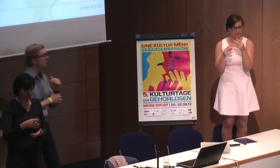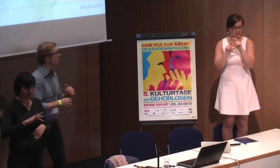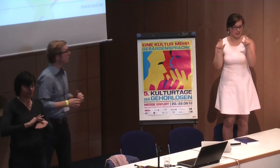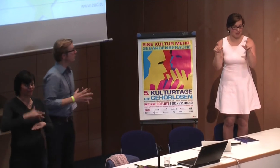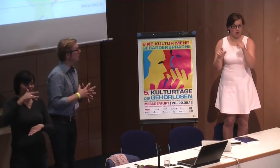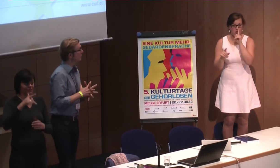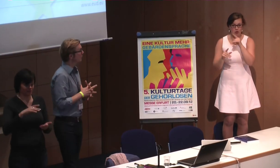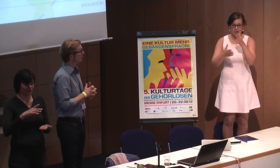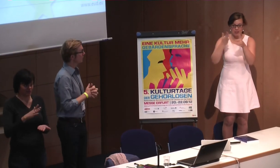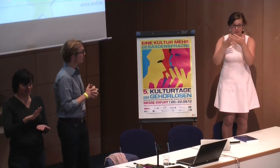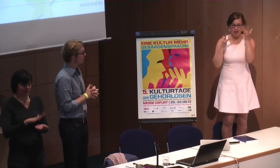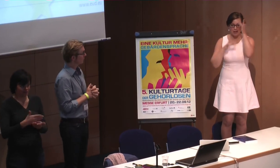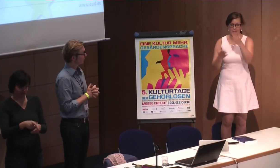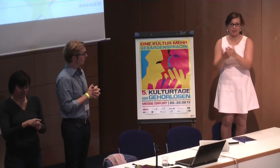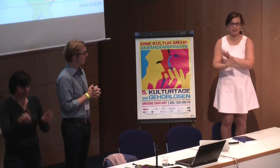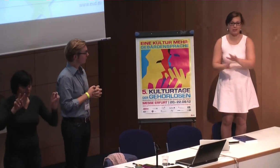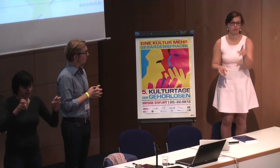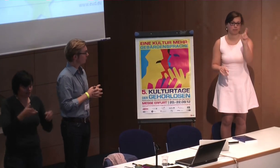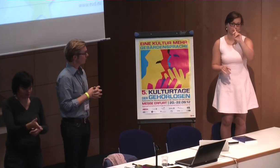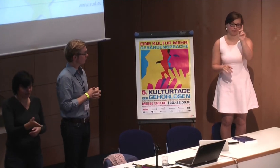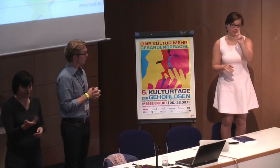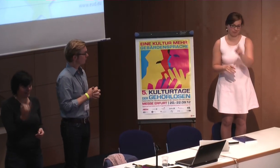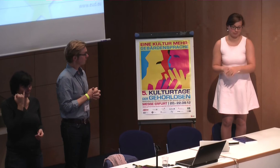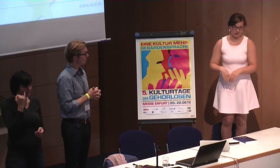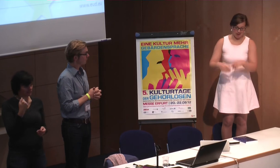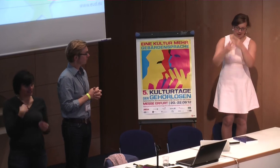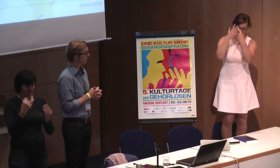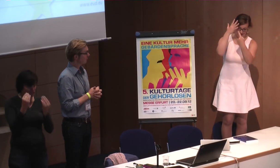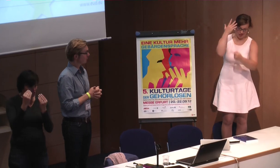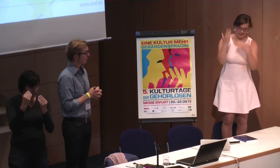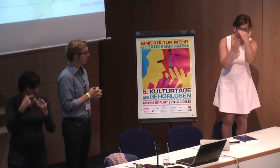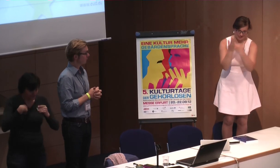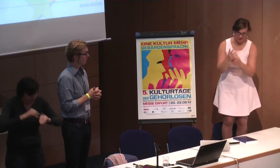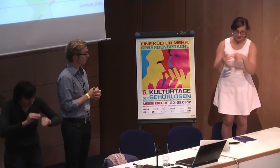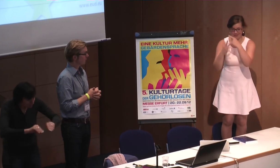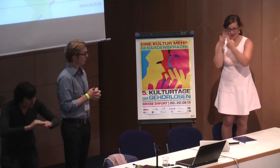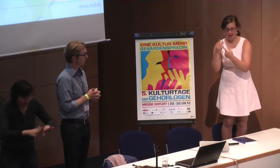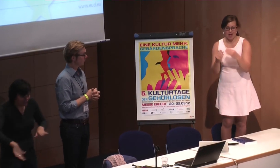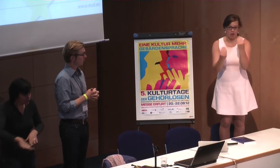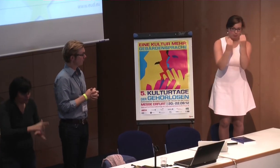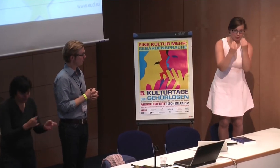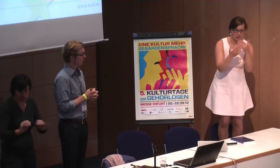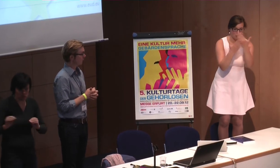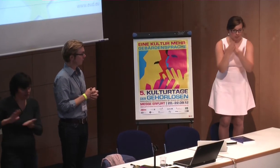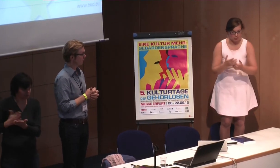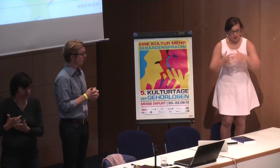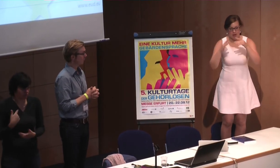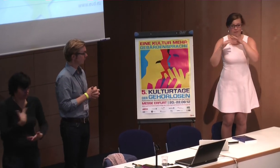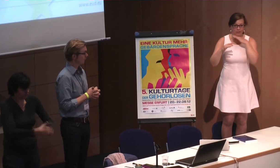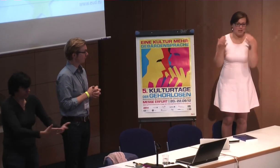Joybetscher, das ist auch ein Thema, nicht nur die Anerkennung, Gebärdensprache und das war's, sondern das zieht sehr, sehr viele Gesetze und sehr viele